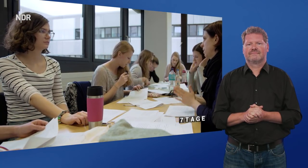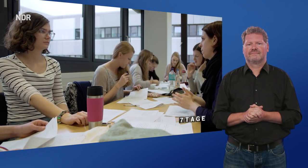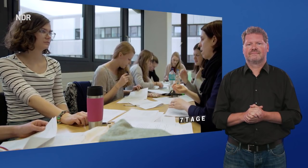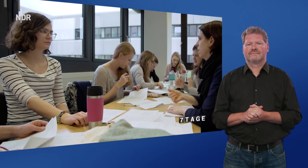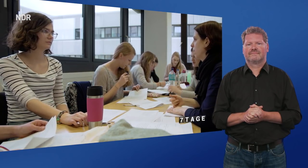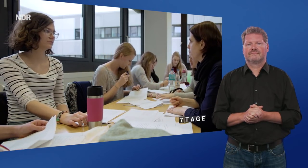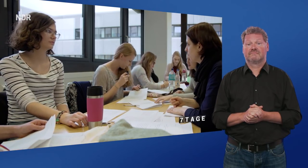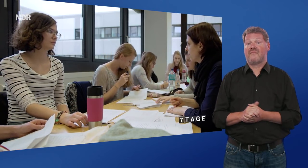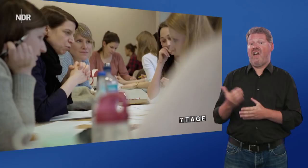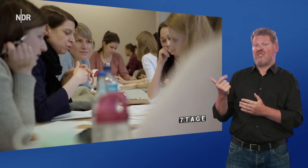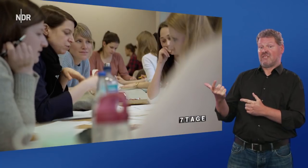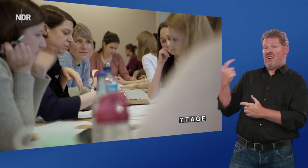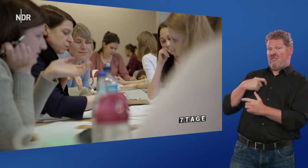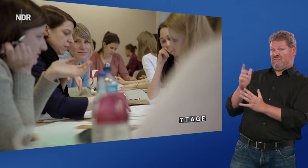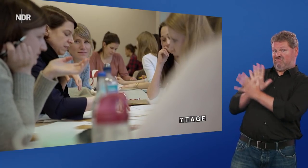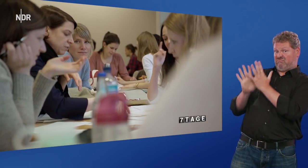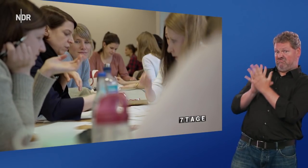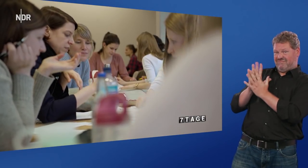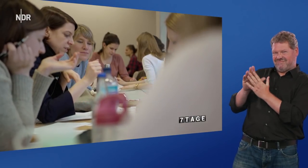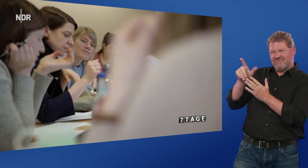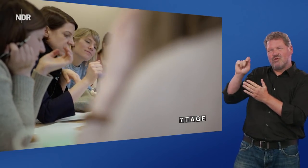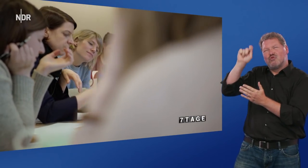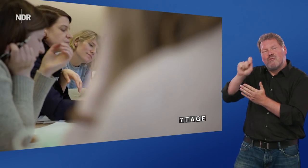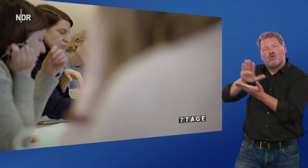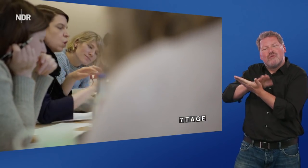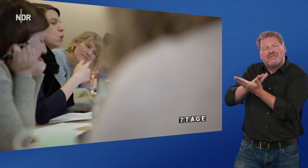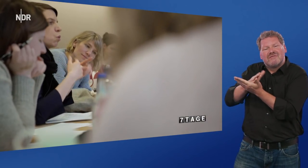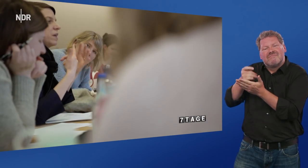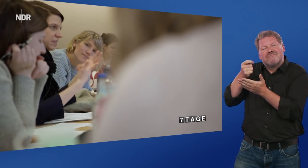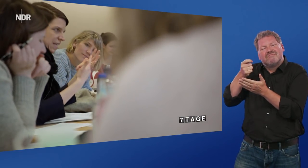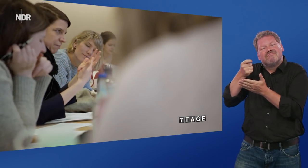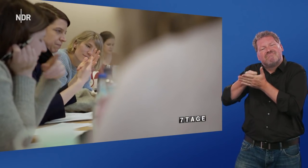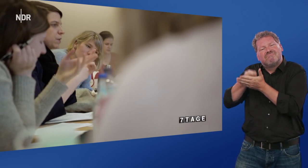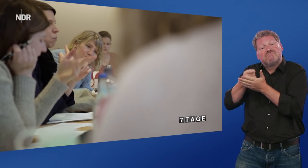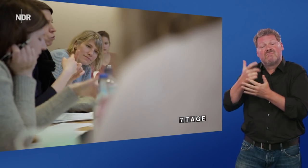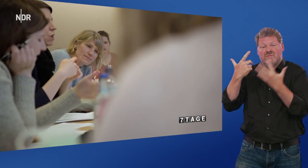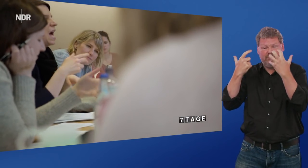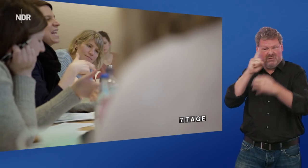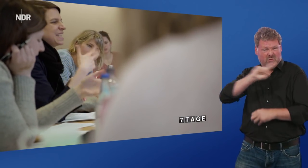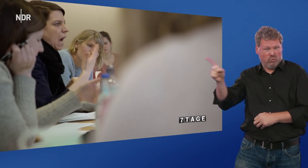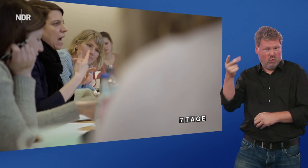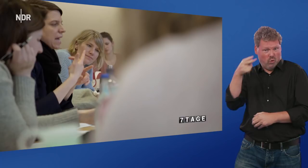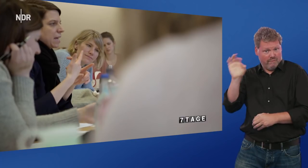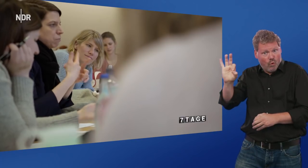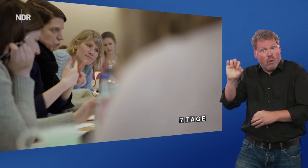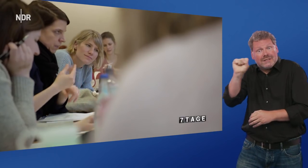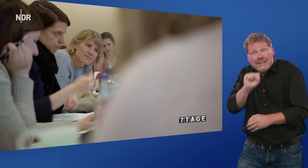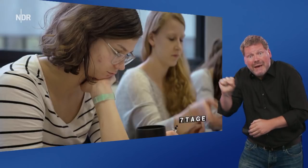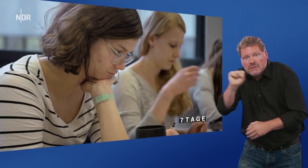Antonia hat mir erzählt, dass die Übersetzer im Studium bis zu 70.000 Euro kosten. Pro Semester. Das